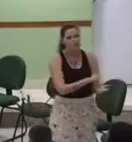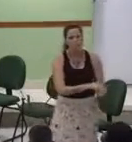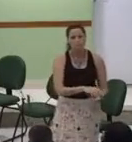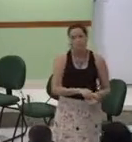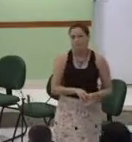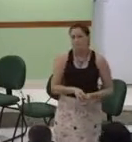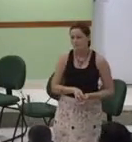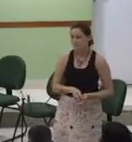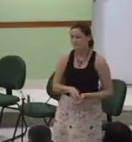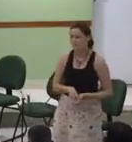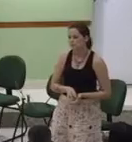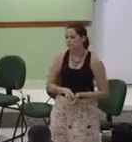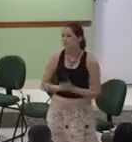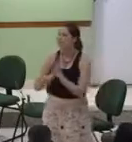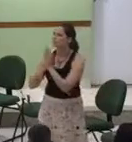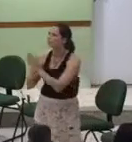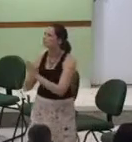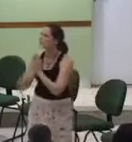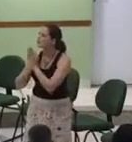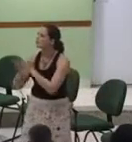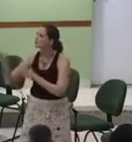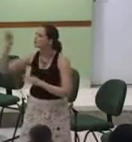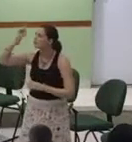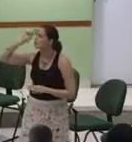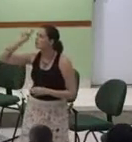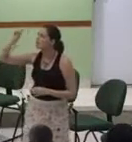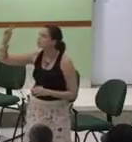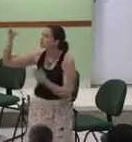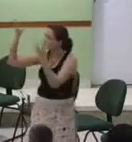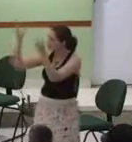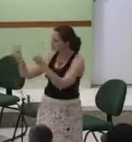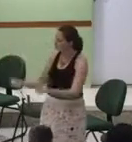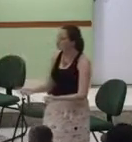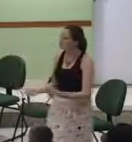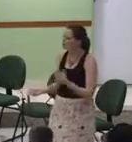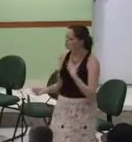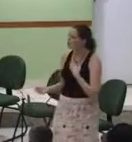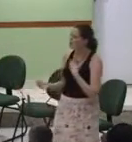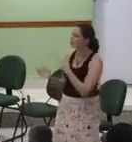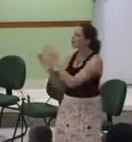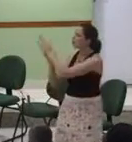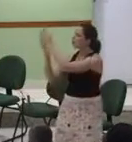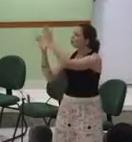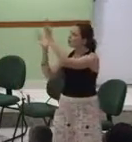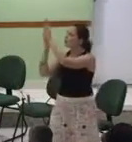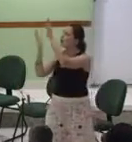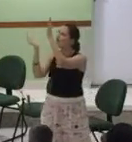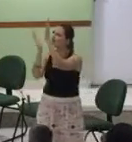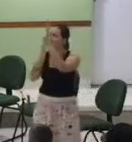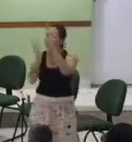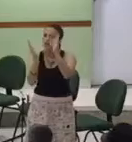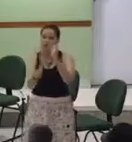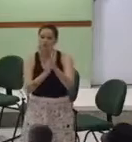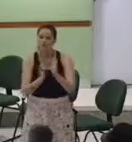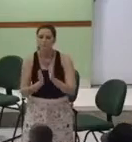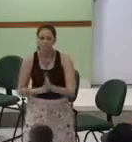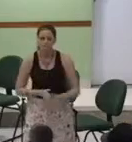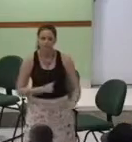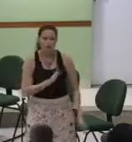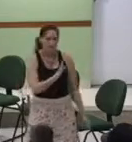Mesmo assim Senhor Recebe o meu louvor Recebe